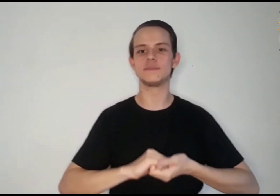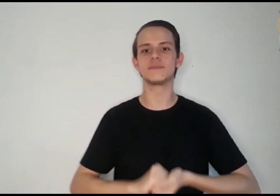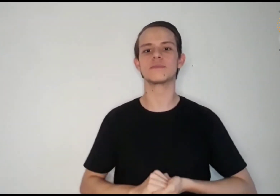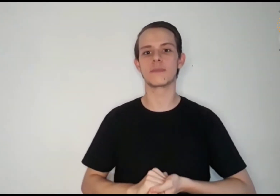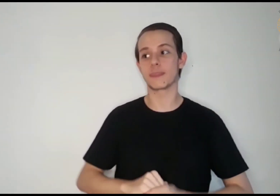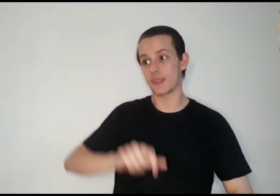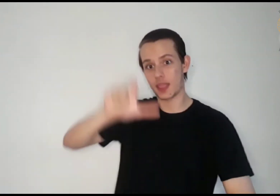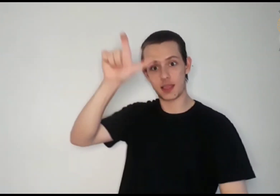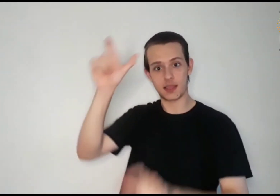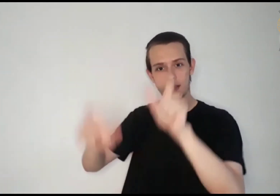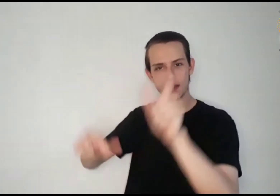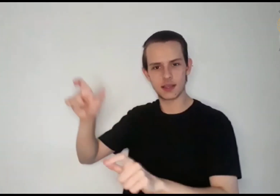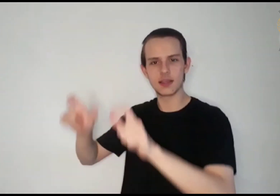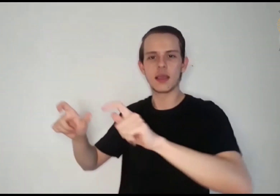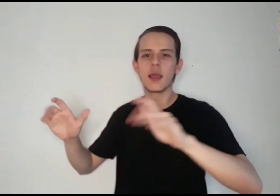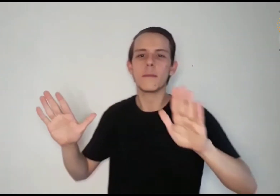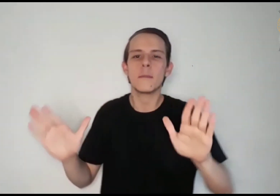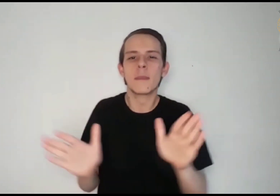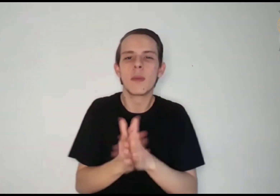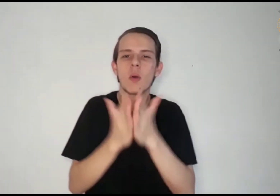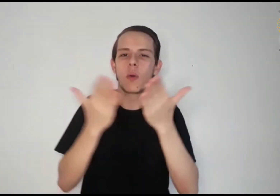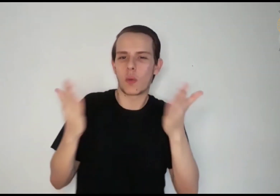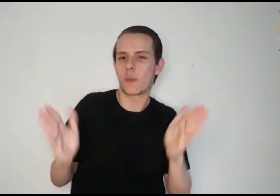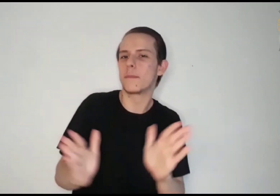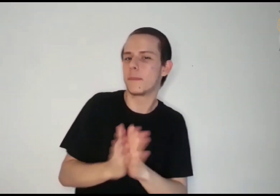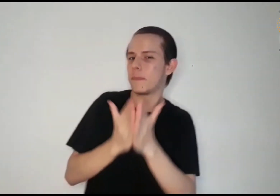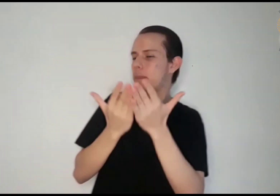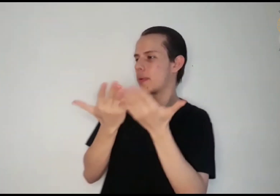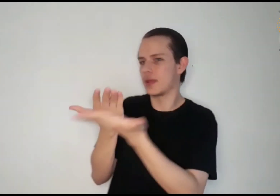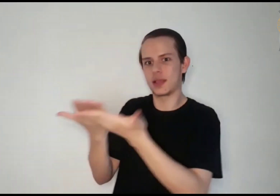E aos pobres, ele ensina o seu caminho.